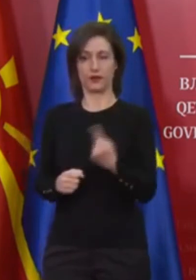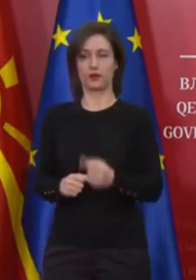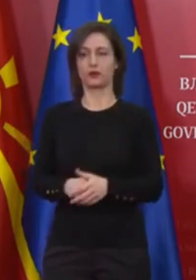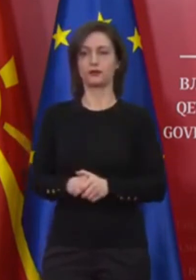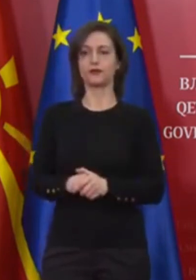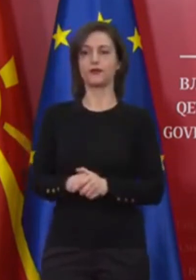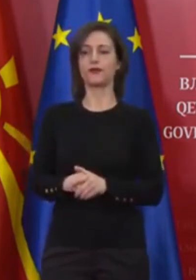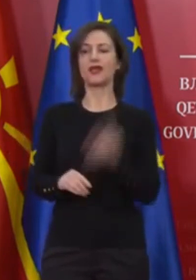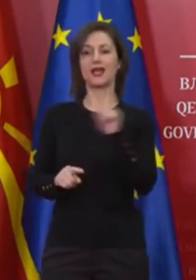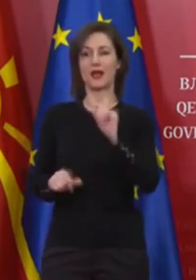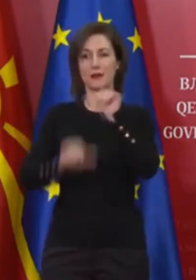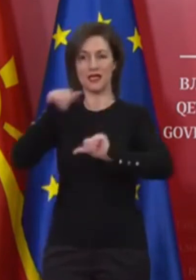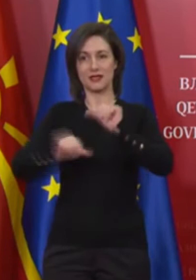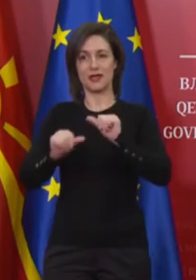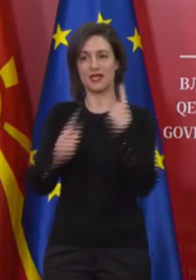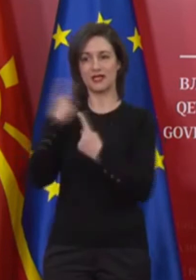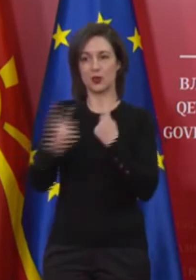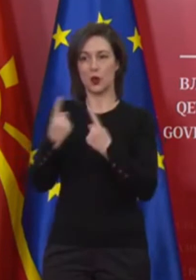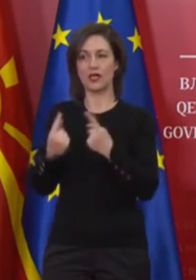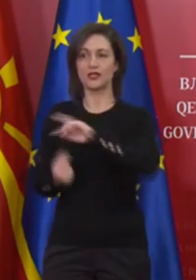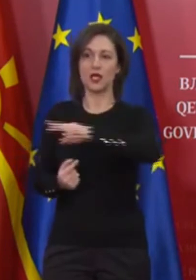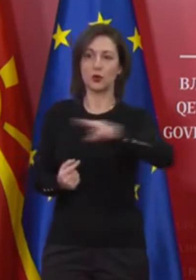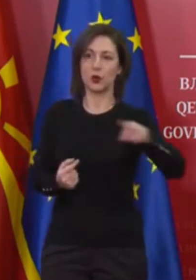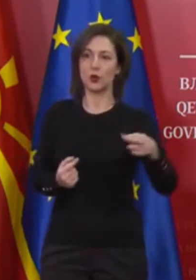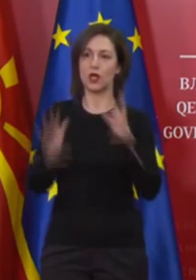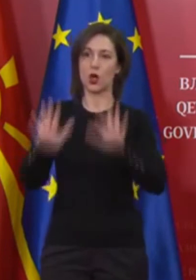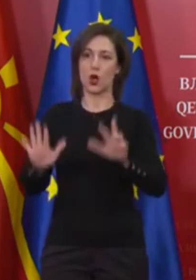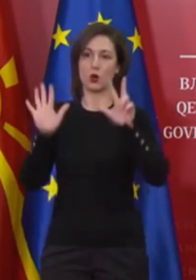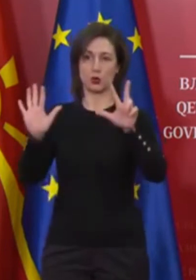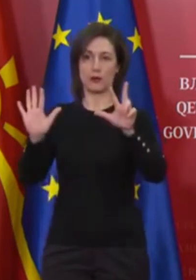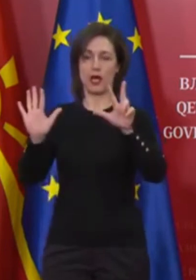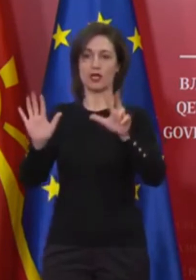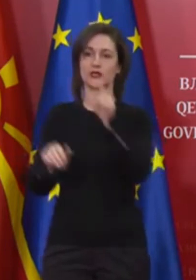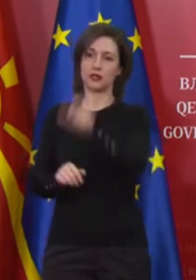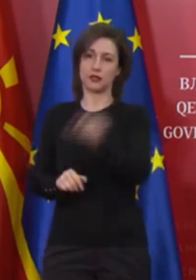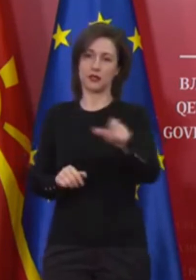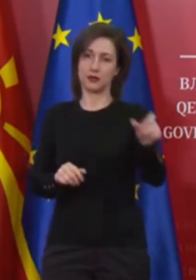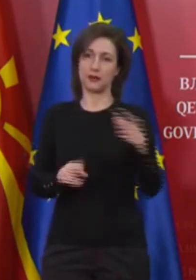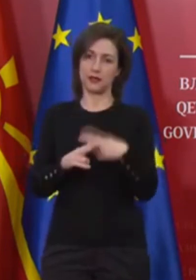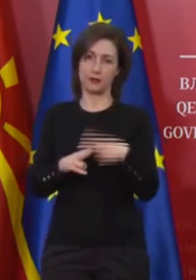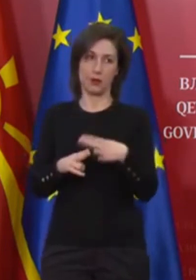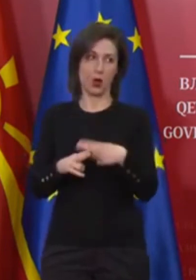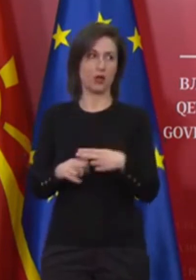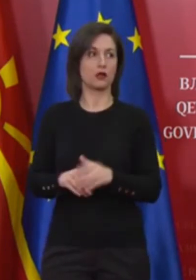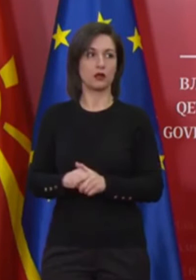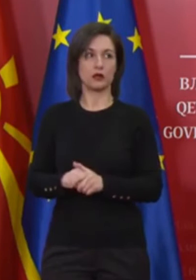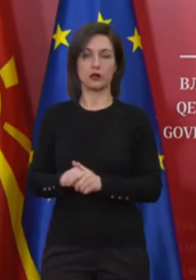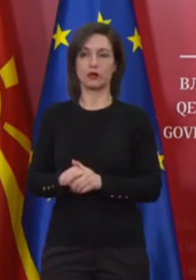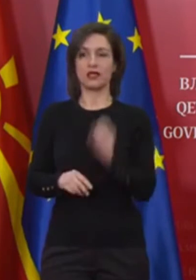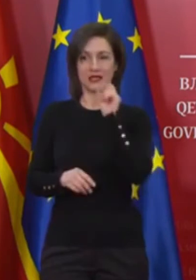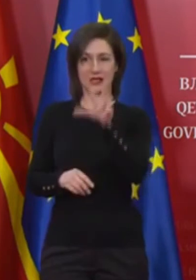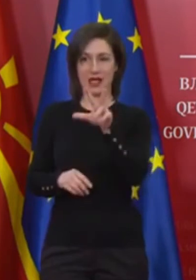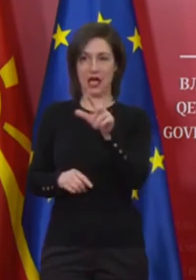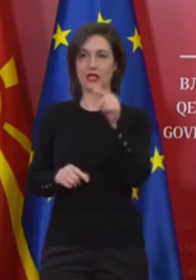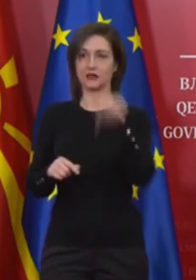сите други, 18 пациенти, 13 е на клиниката за